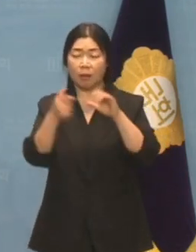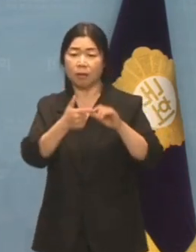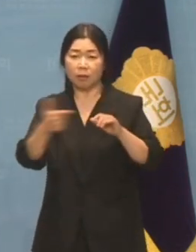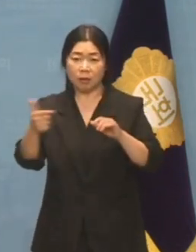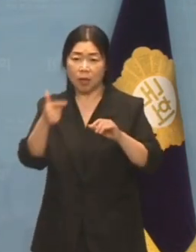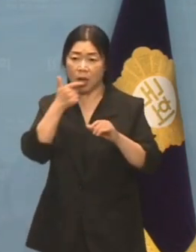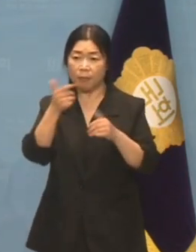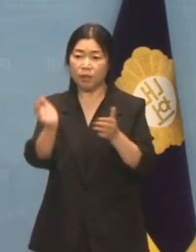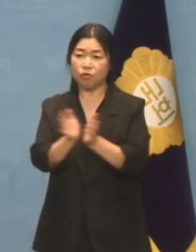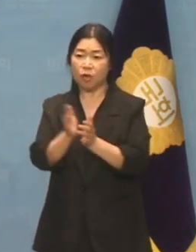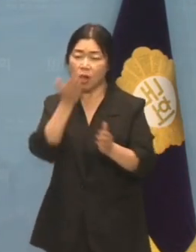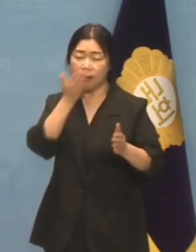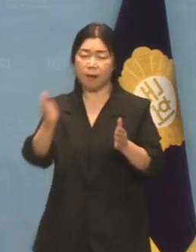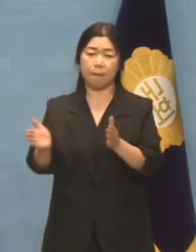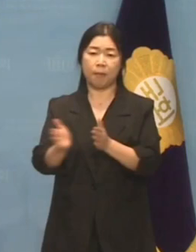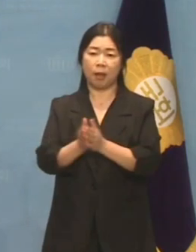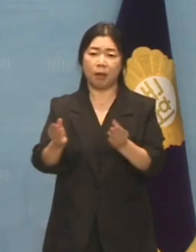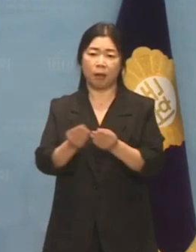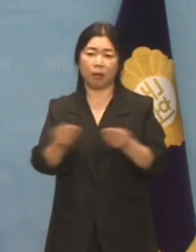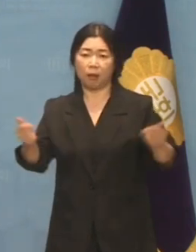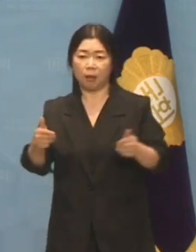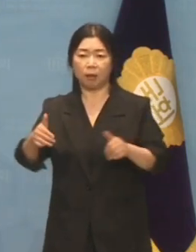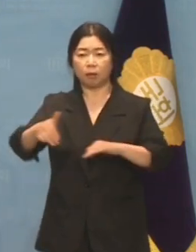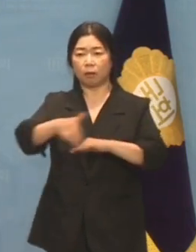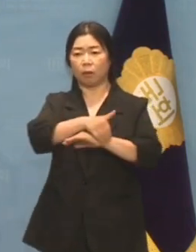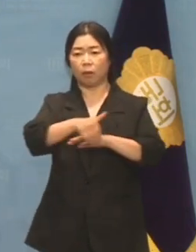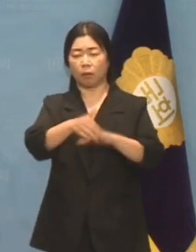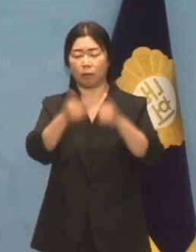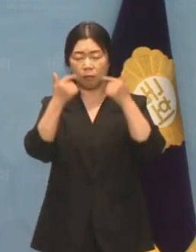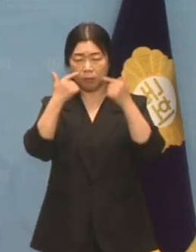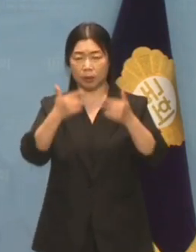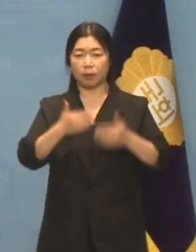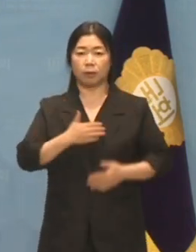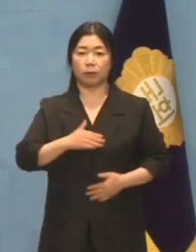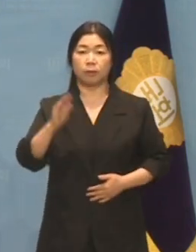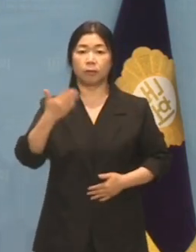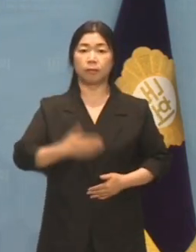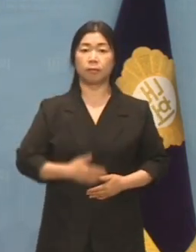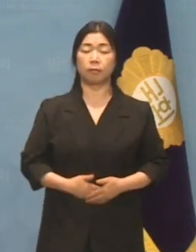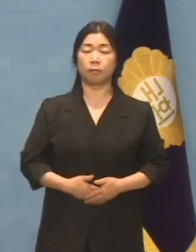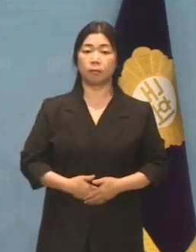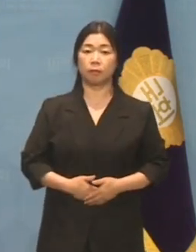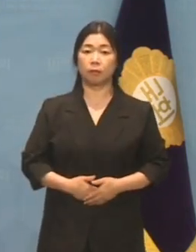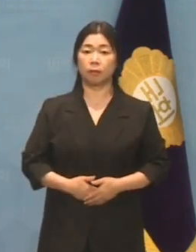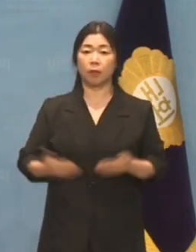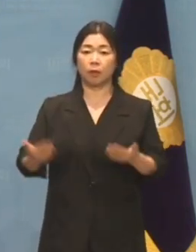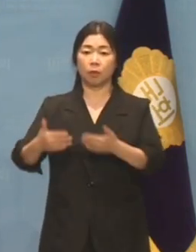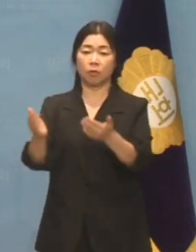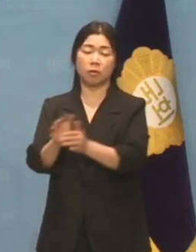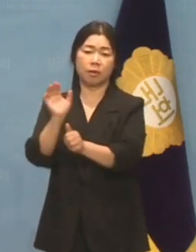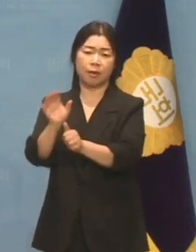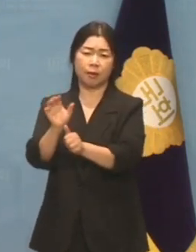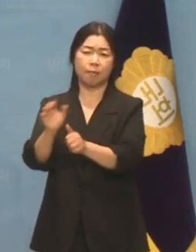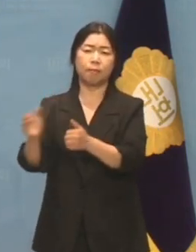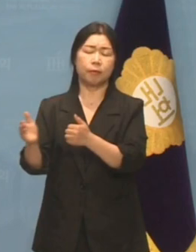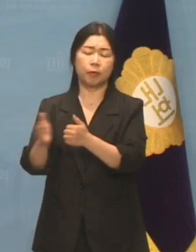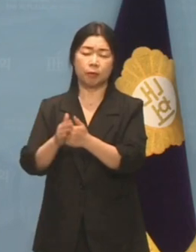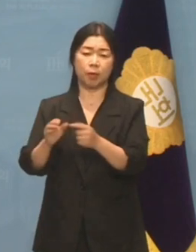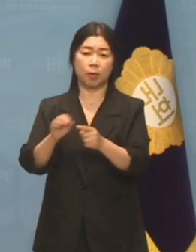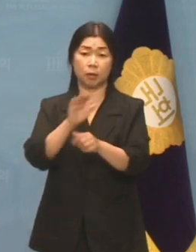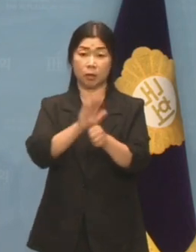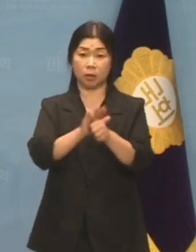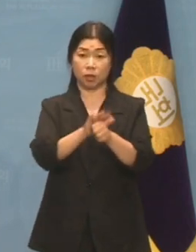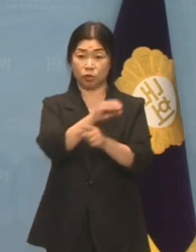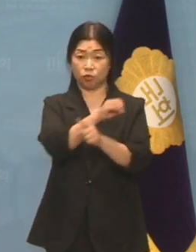민주당과 엮어 쓸어버리려는 의도가 노골적입니다. 노조 탄압으로 반짝 지지율 반등의 재미를